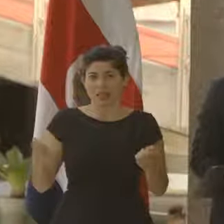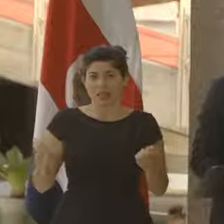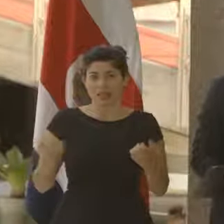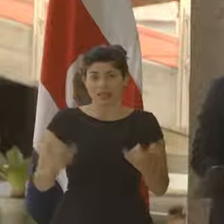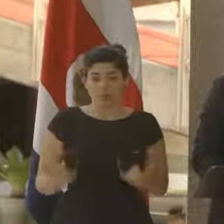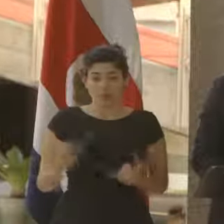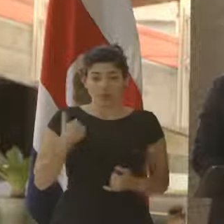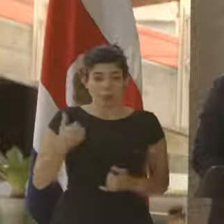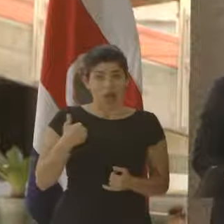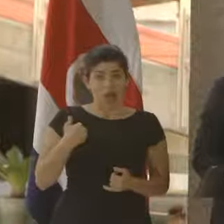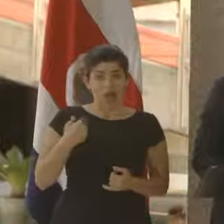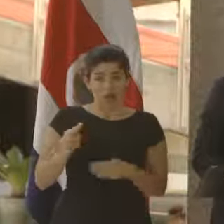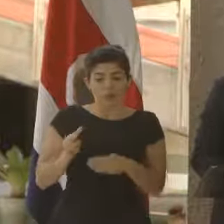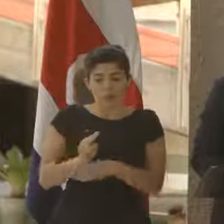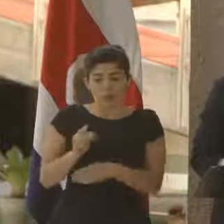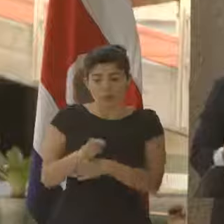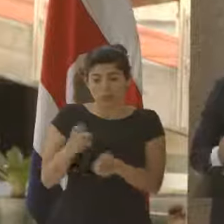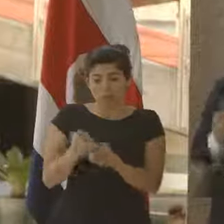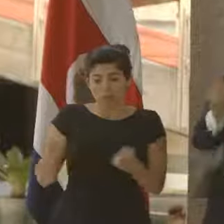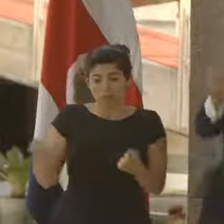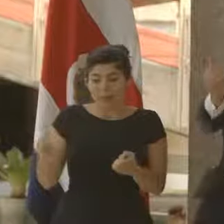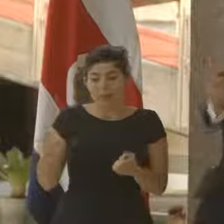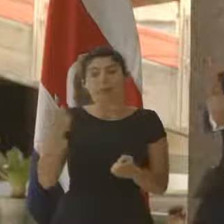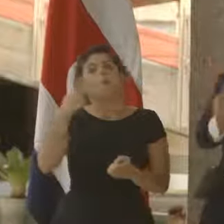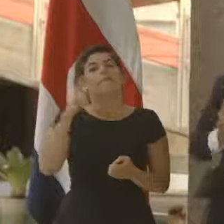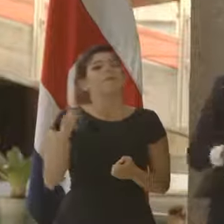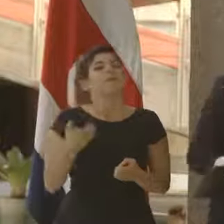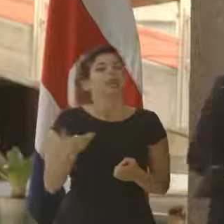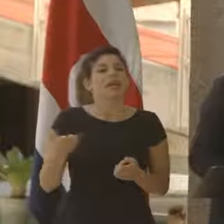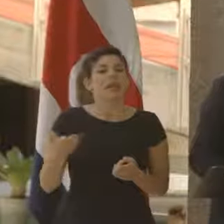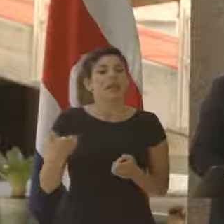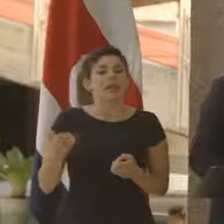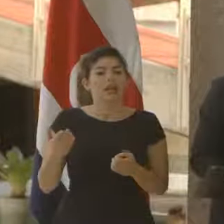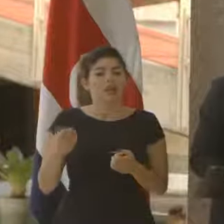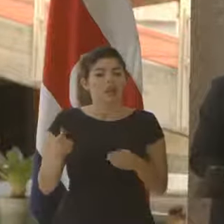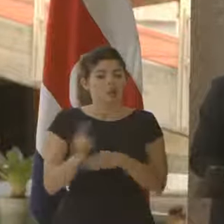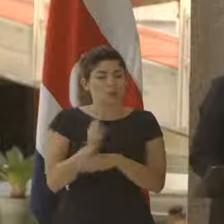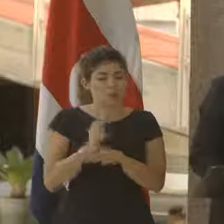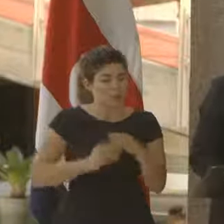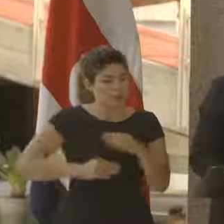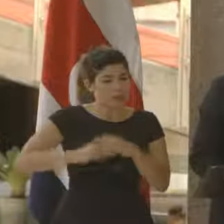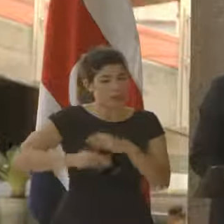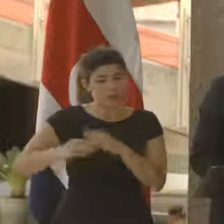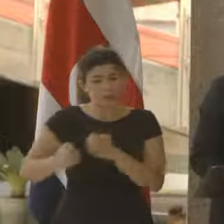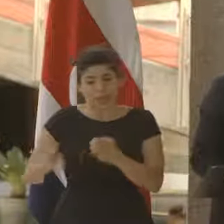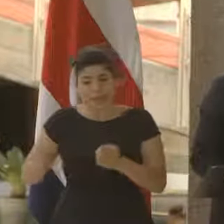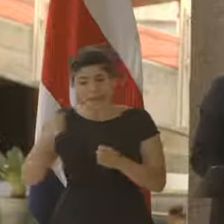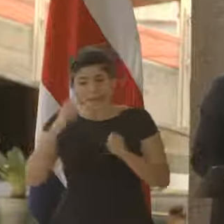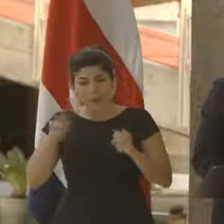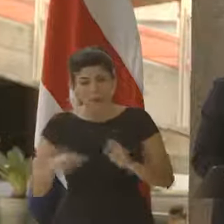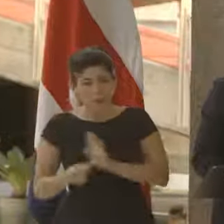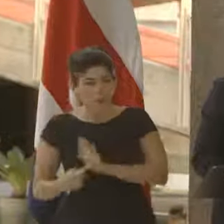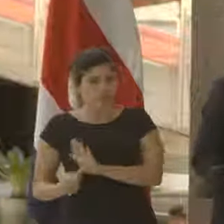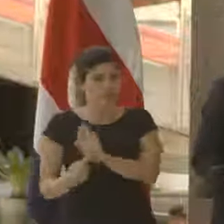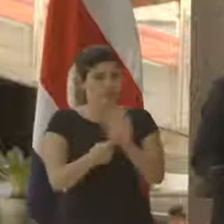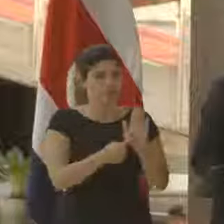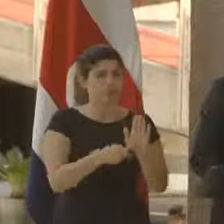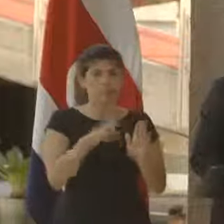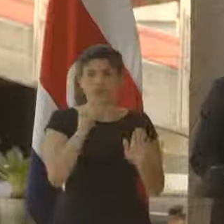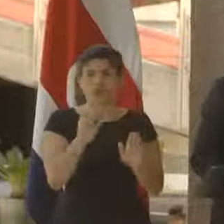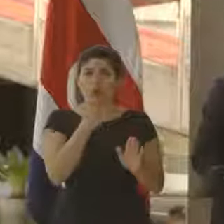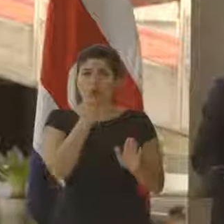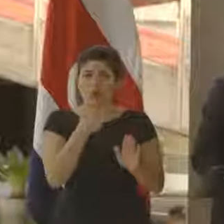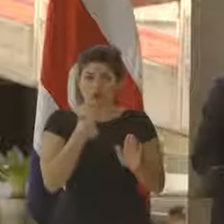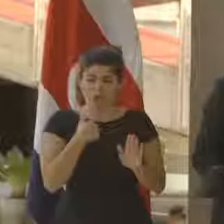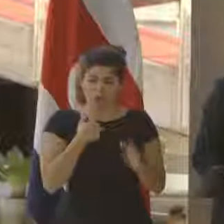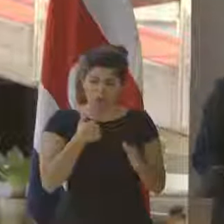disposición, llevándolas a su pleno uso para dar muestras inequívocas de nuestra voluntad para